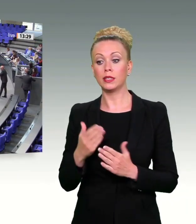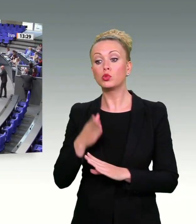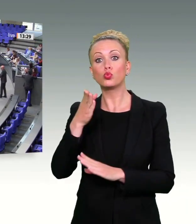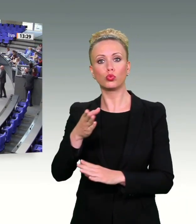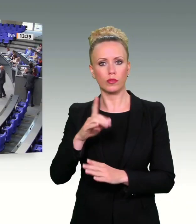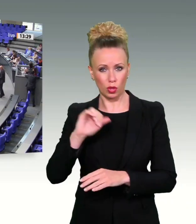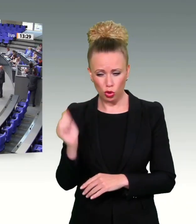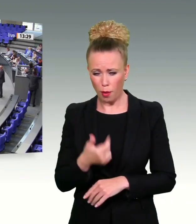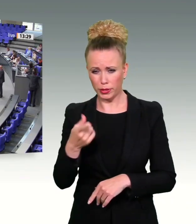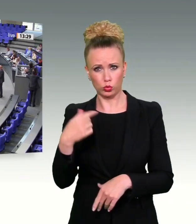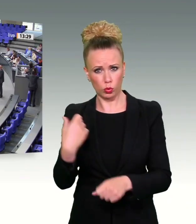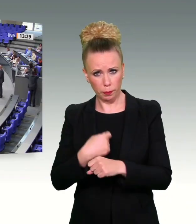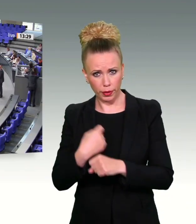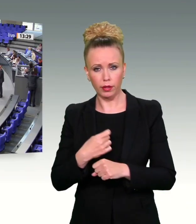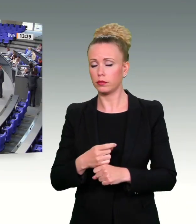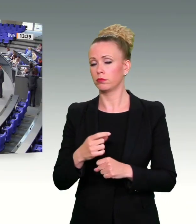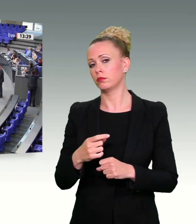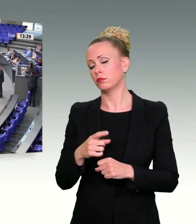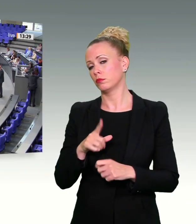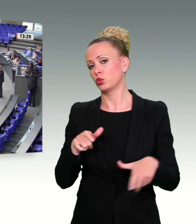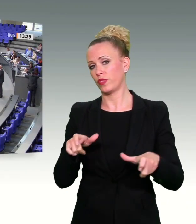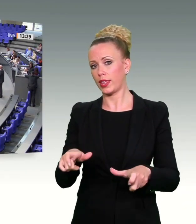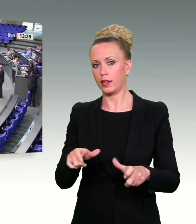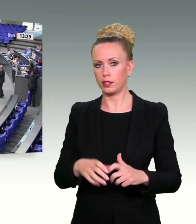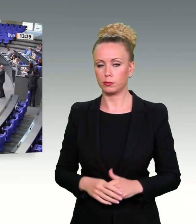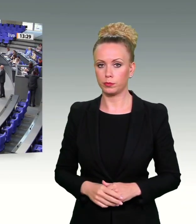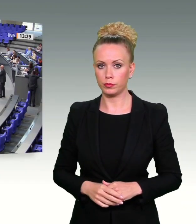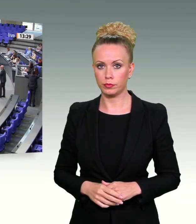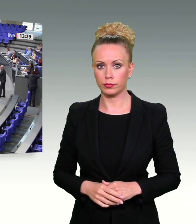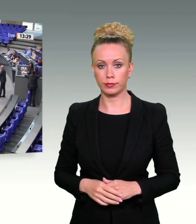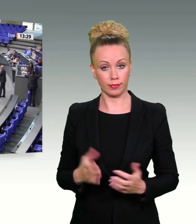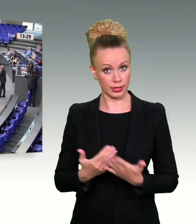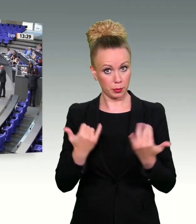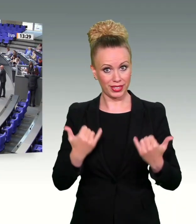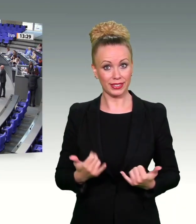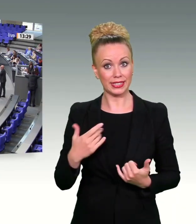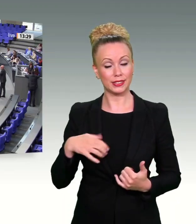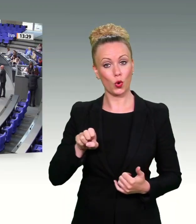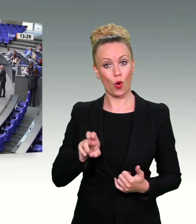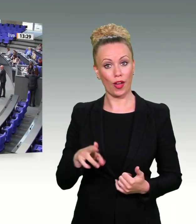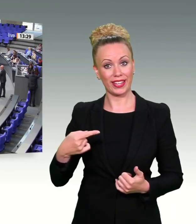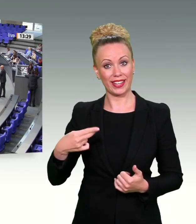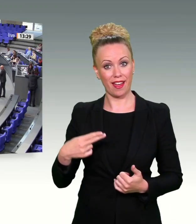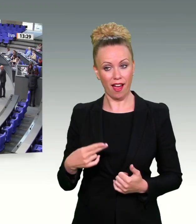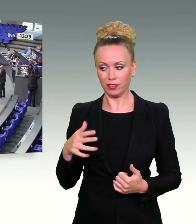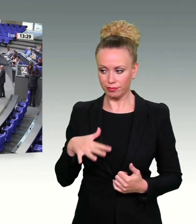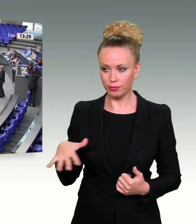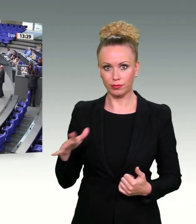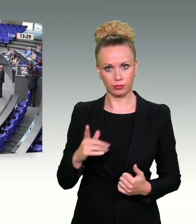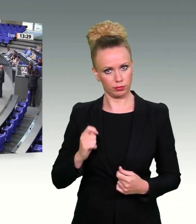verhindert werden. Und jetzt hat der EuGH Ihnen einen Weg hierzu, uns allen